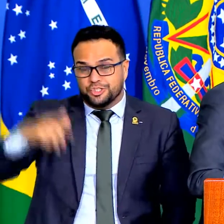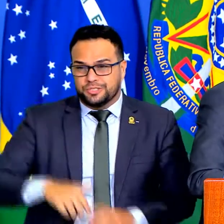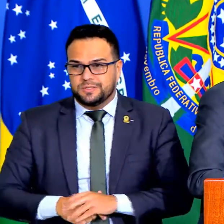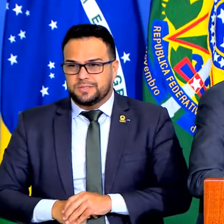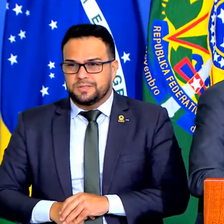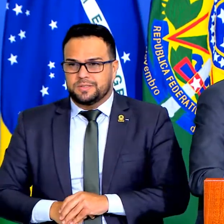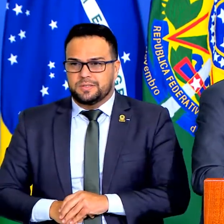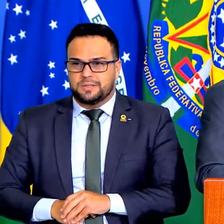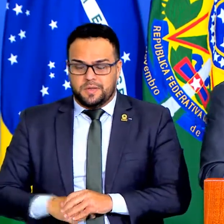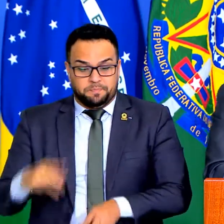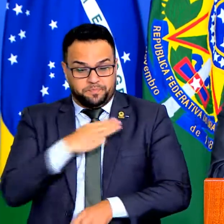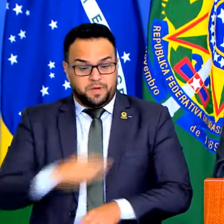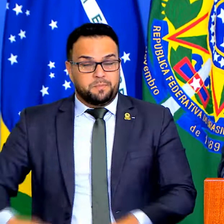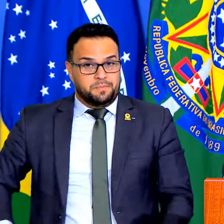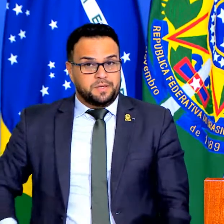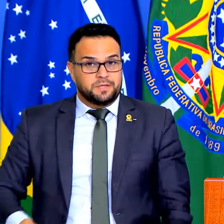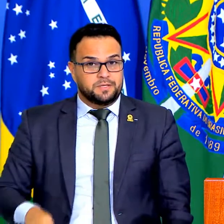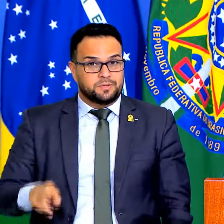Ministro Ramos,